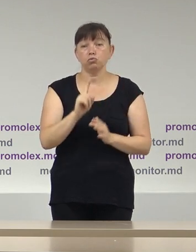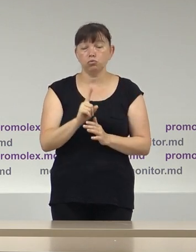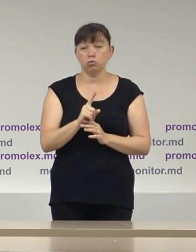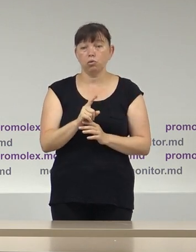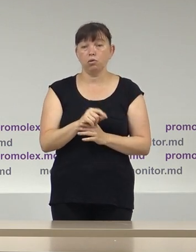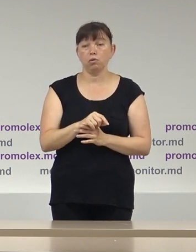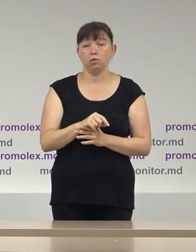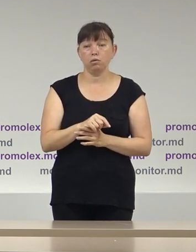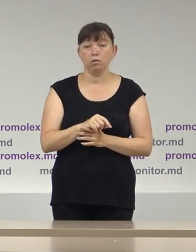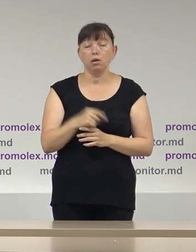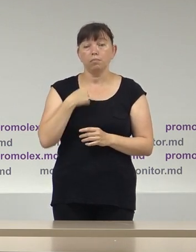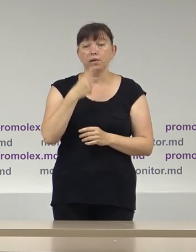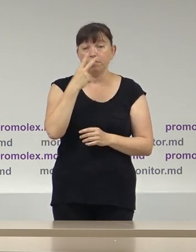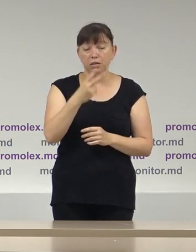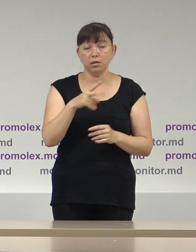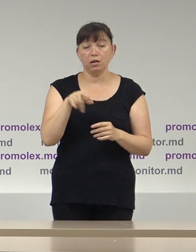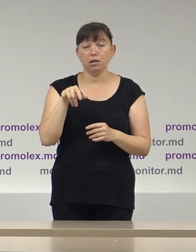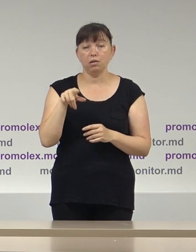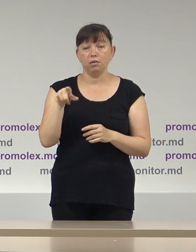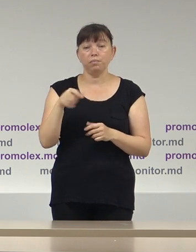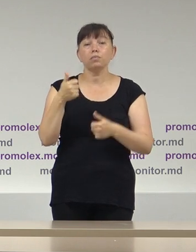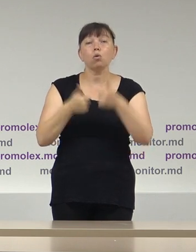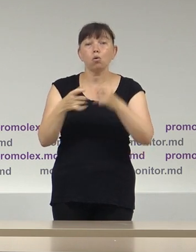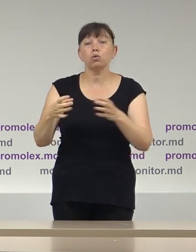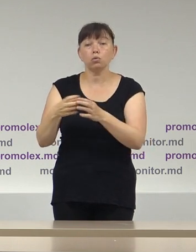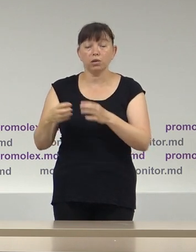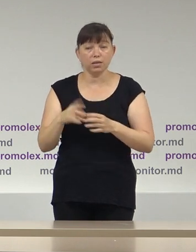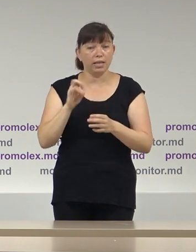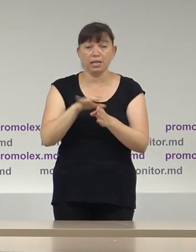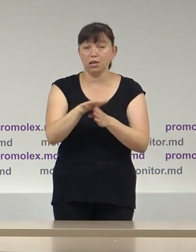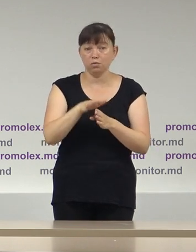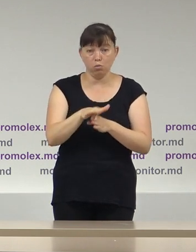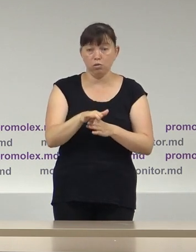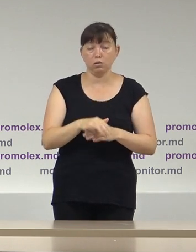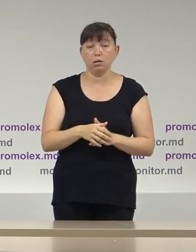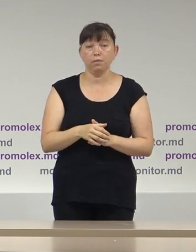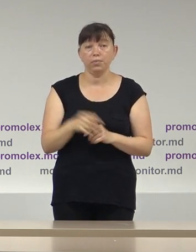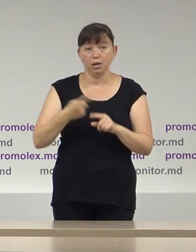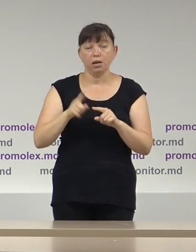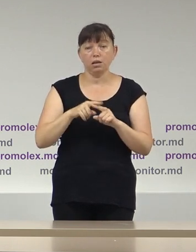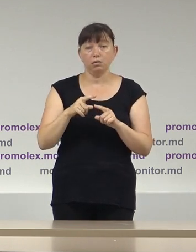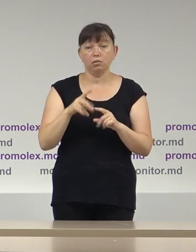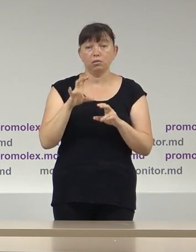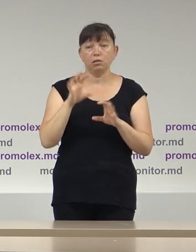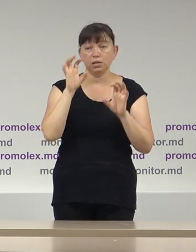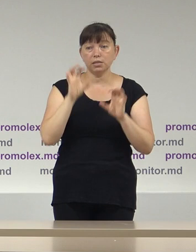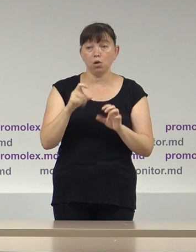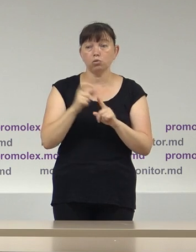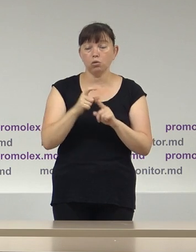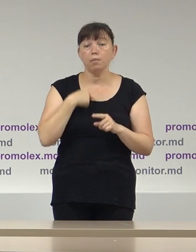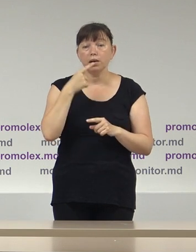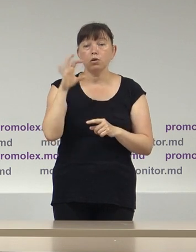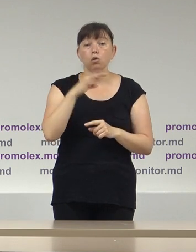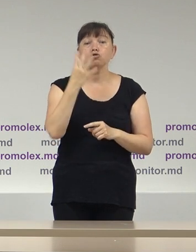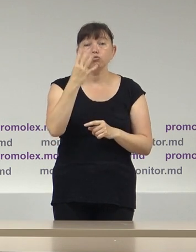pe care am văzut concurenții nu au respectat pe deplin acest previderiu a cadrului legal. Vorbim